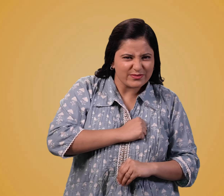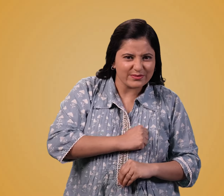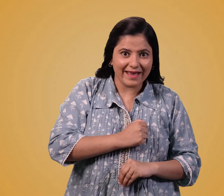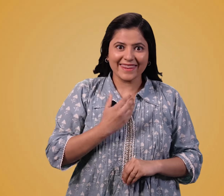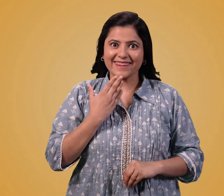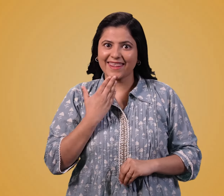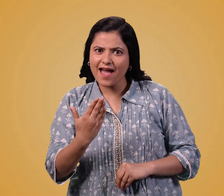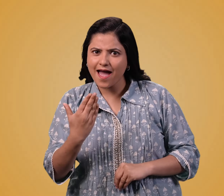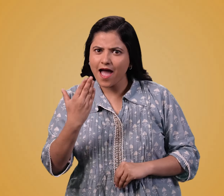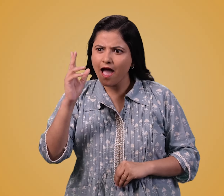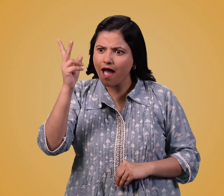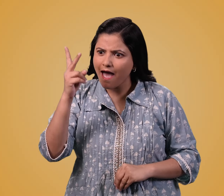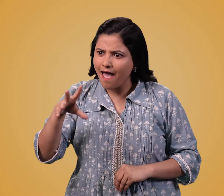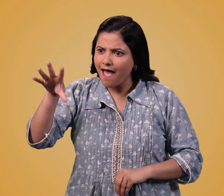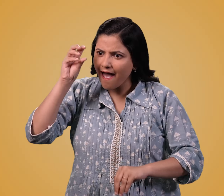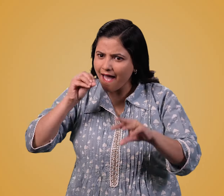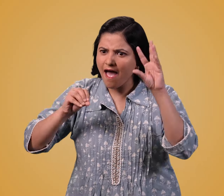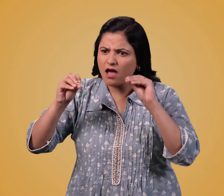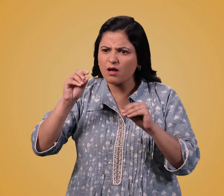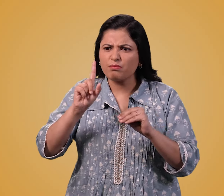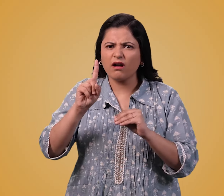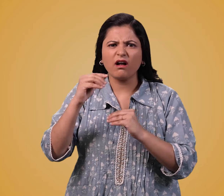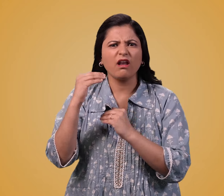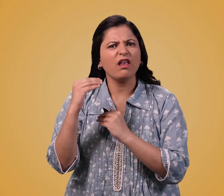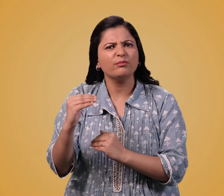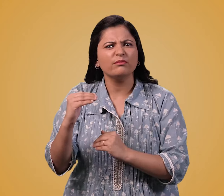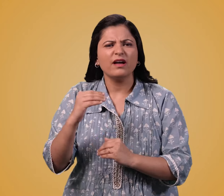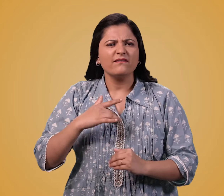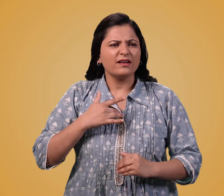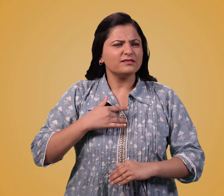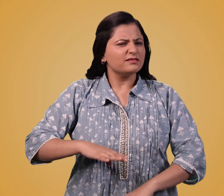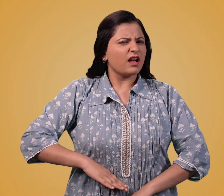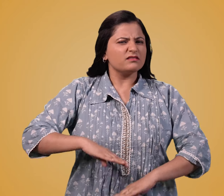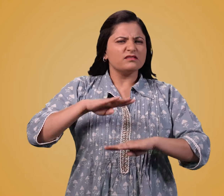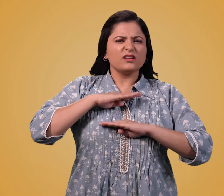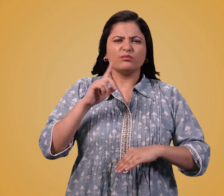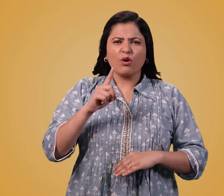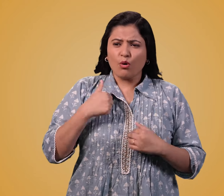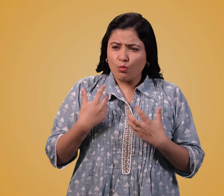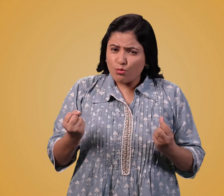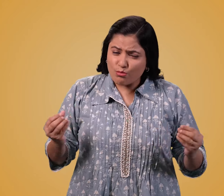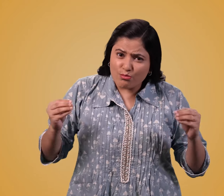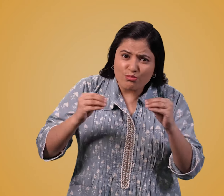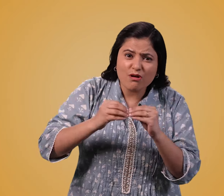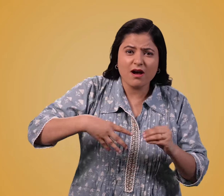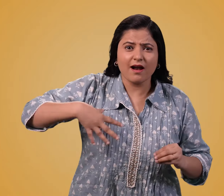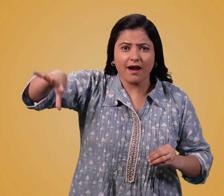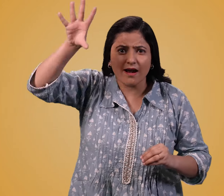आधी जैसे आएसल शब देख और सीख सकते हैं लेकिन ये शब बहुत सेमित है और आप और अधिक सीखना चाहते हैं